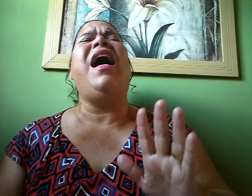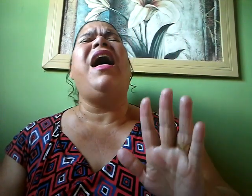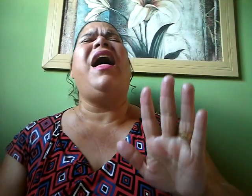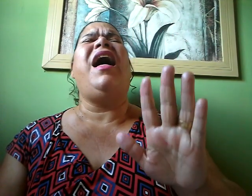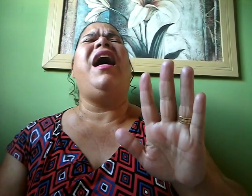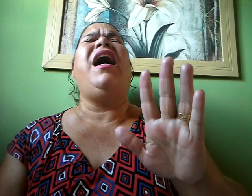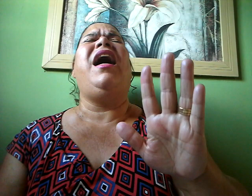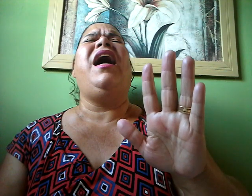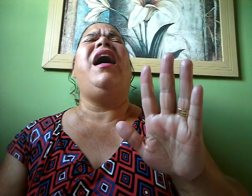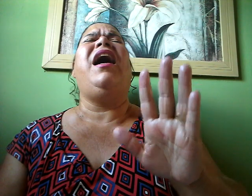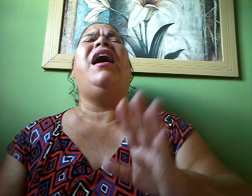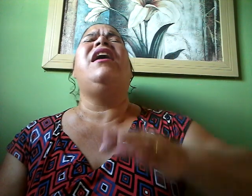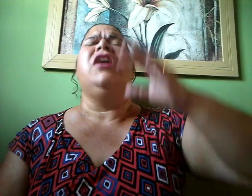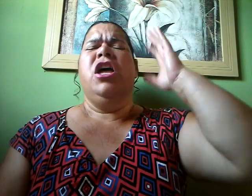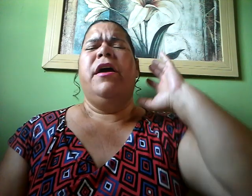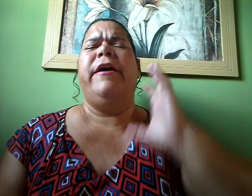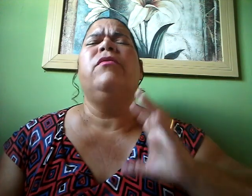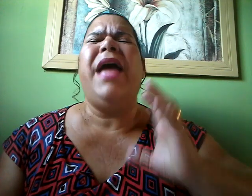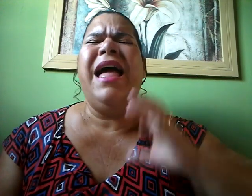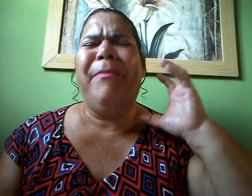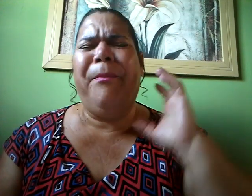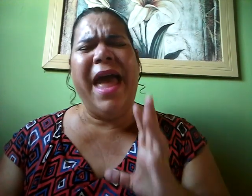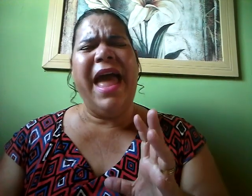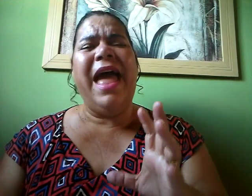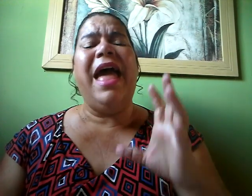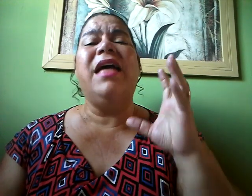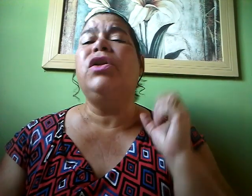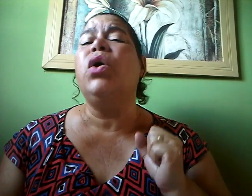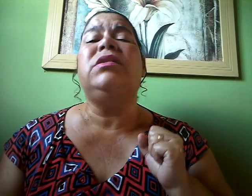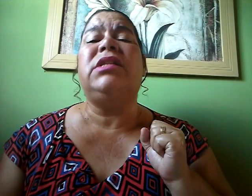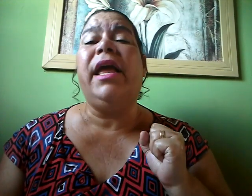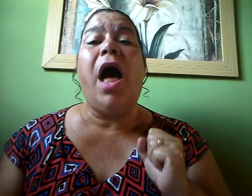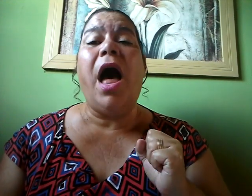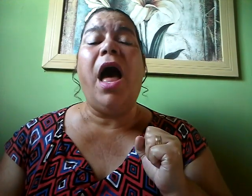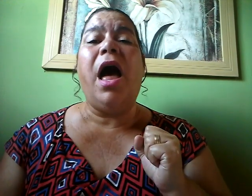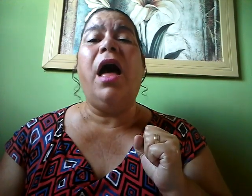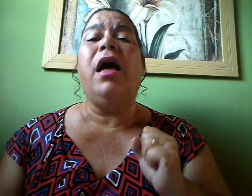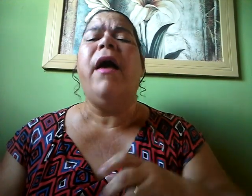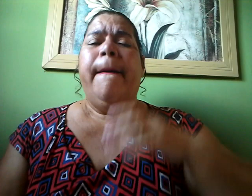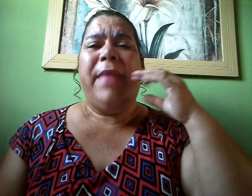Eu me arrependo Senhor Me